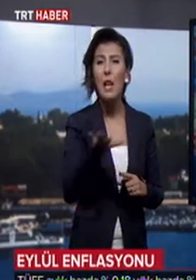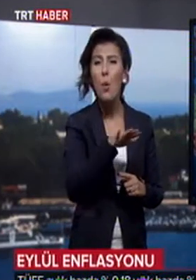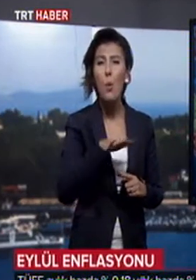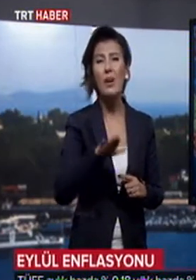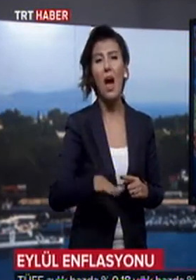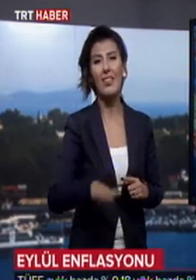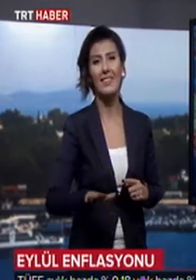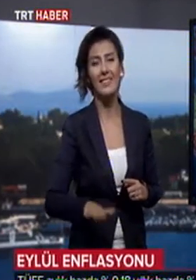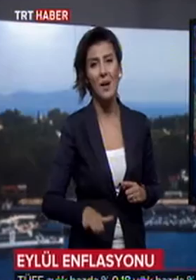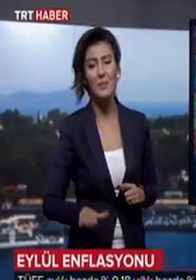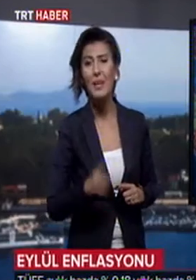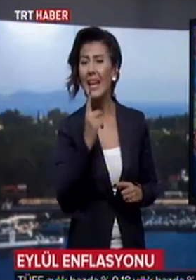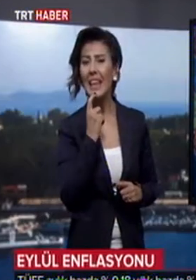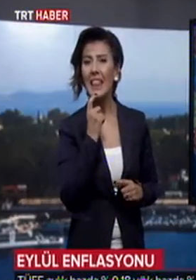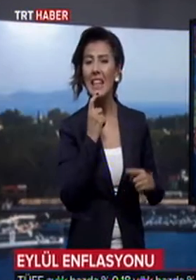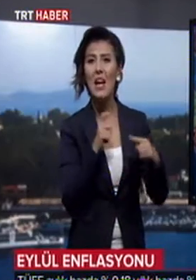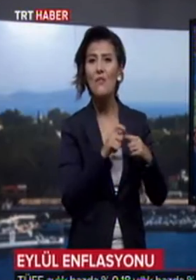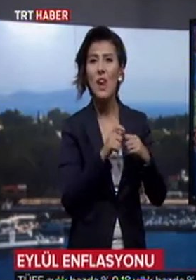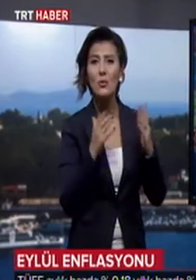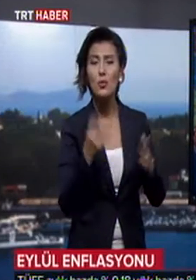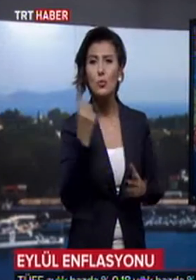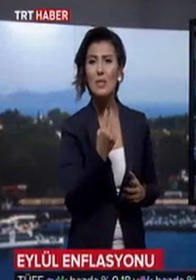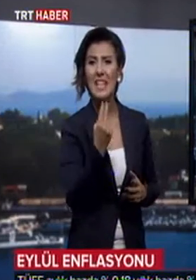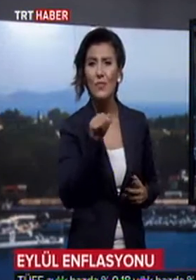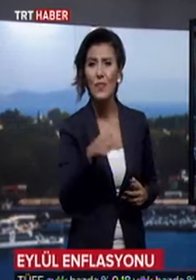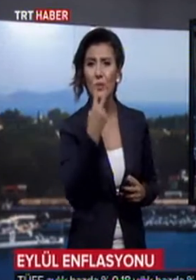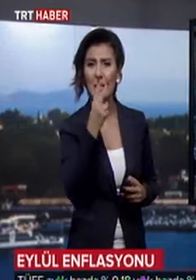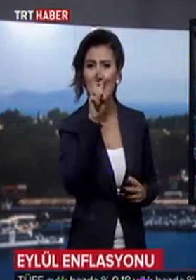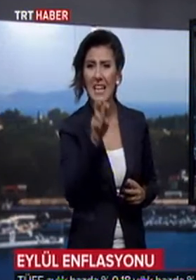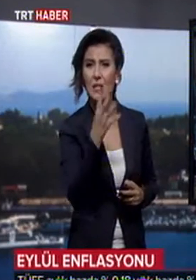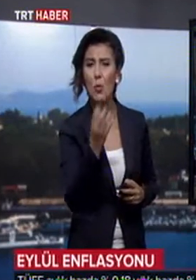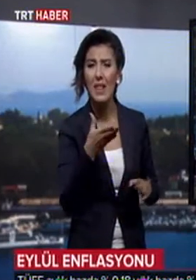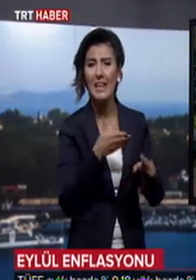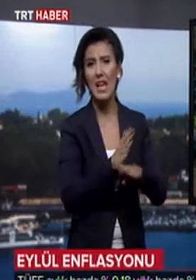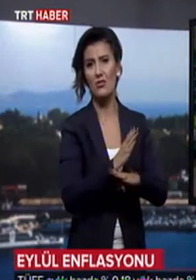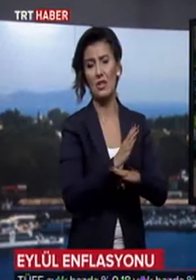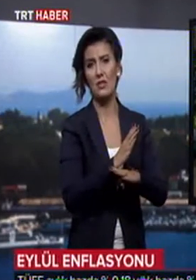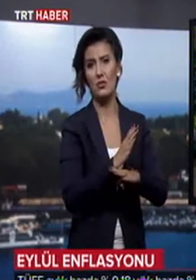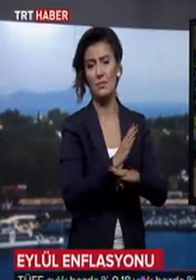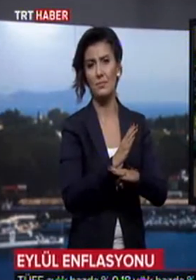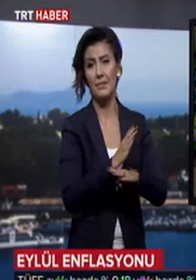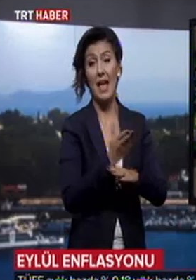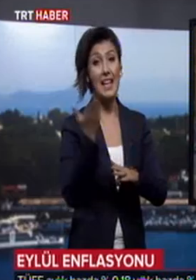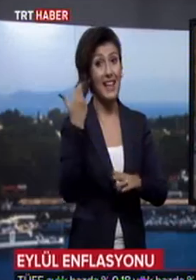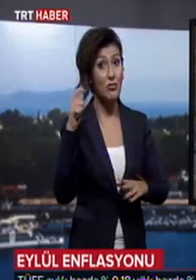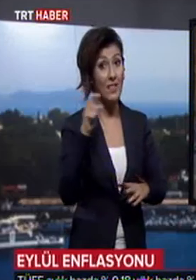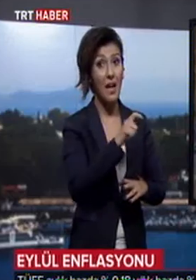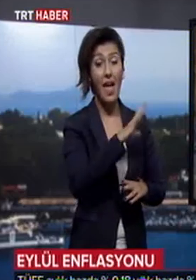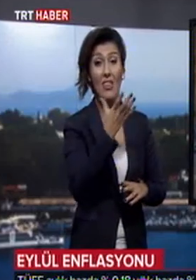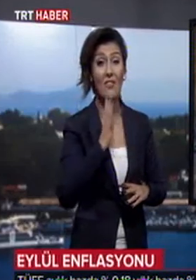altında kaldı. Yıllık enflasyon ise %7,28 olarak gerçekleşti. Geçen ay en çok salatalığın